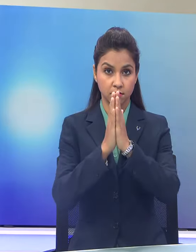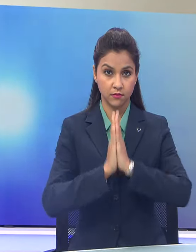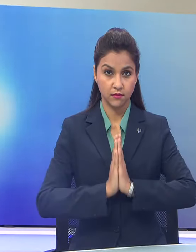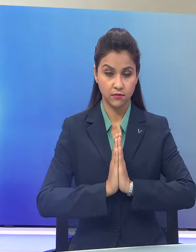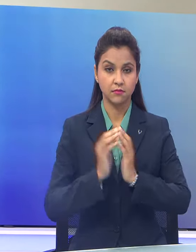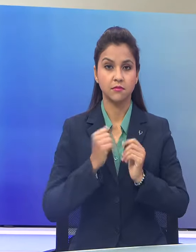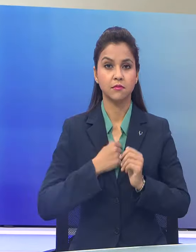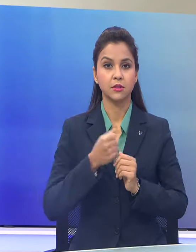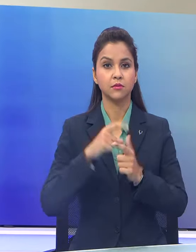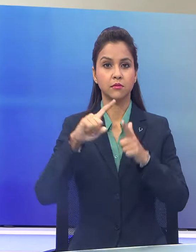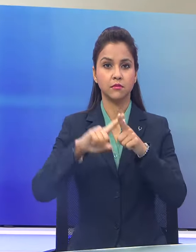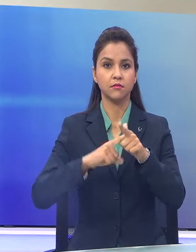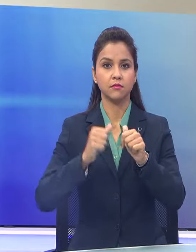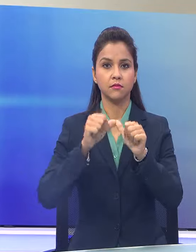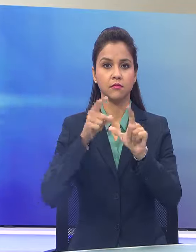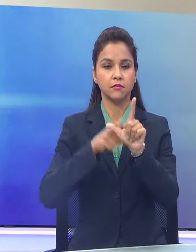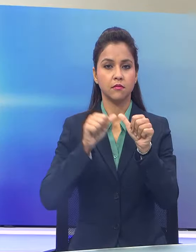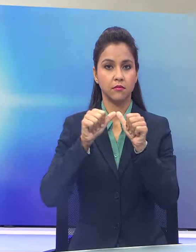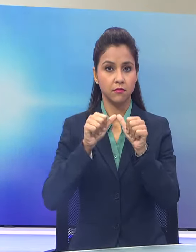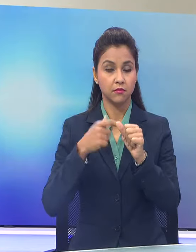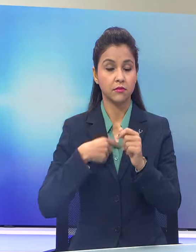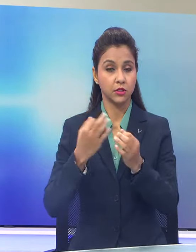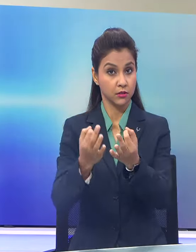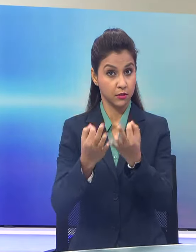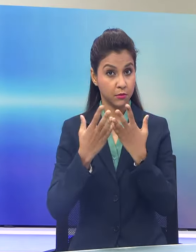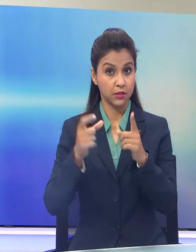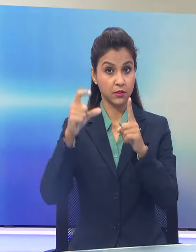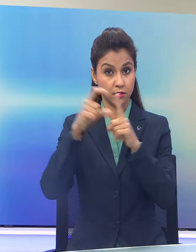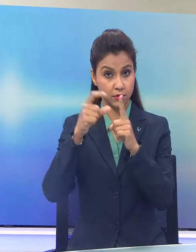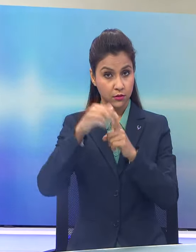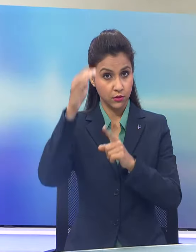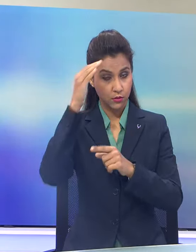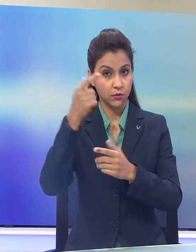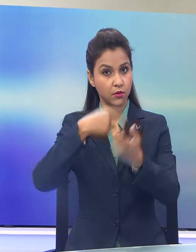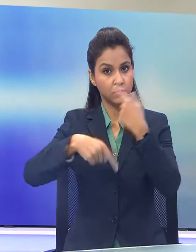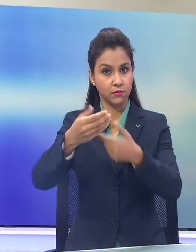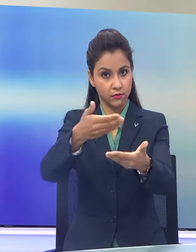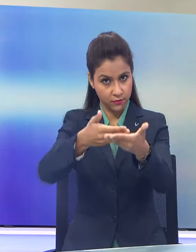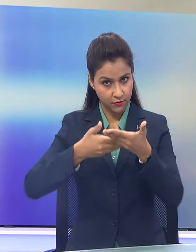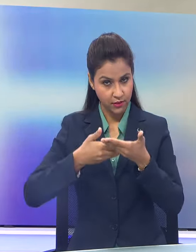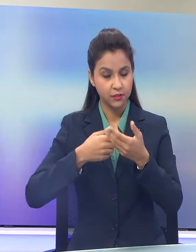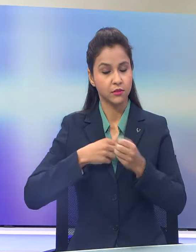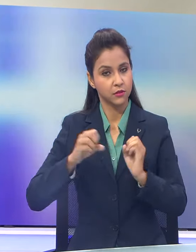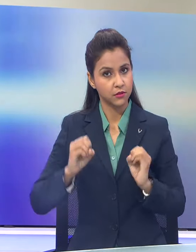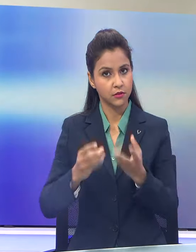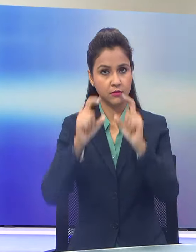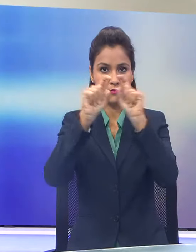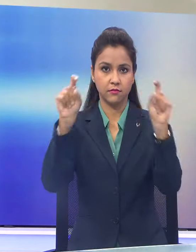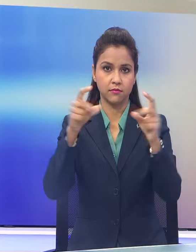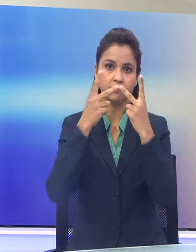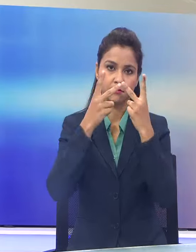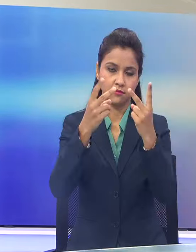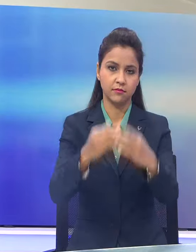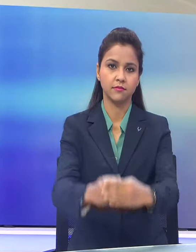मैं हूँ जयासन हाइन विशेश समाचारों में आप सभी का बहुत-बहुत स्वागत है शुरुबात करते हैं सुर्ख्यों के साथ